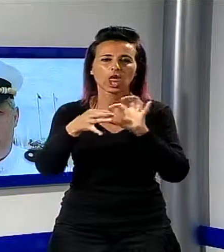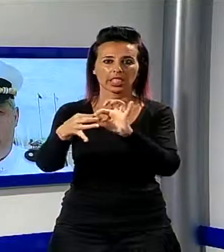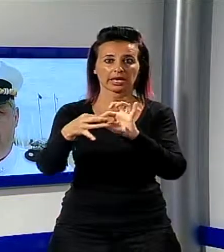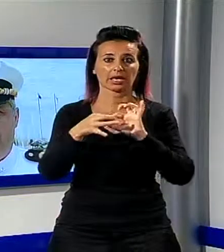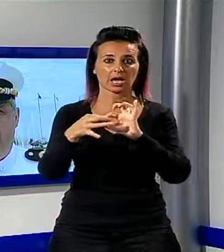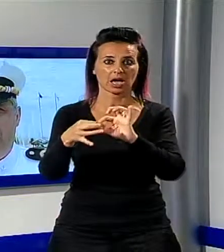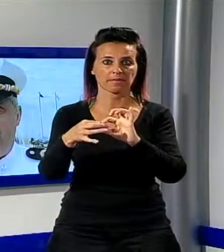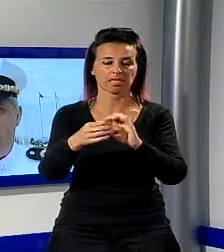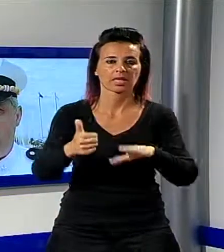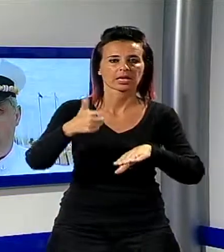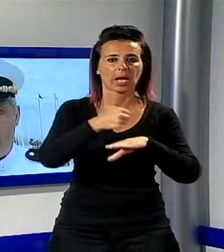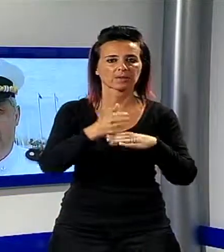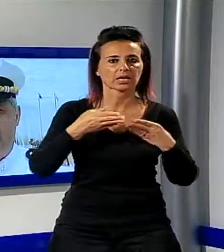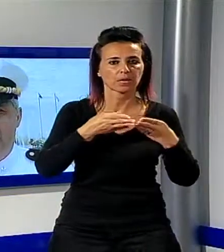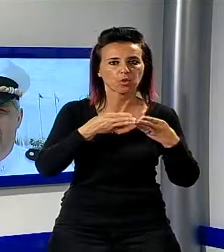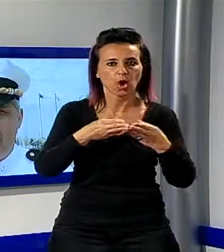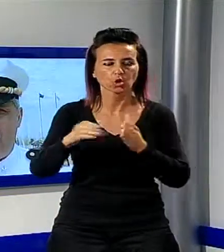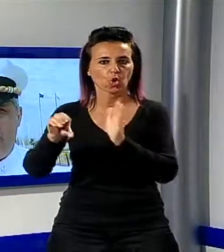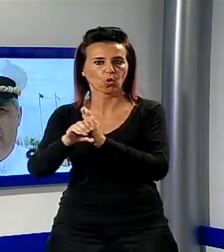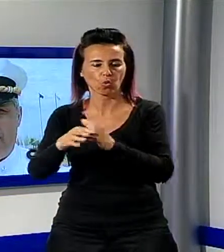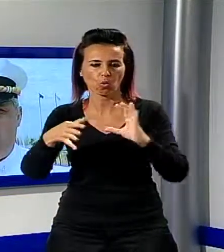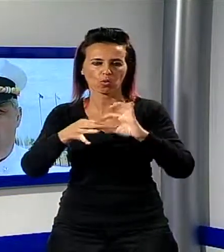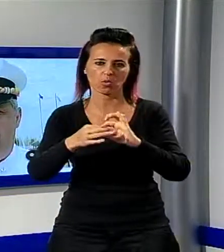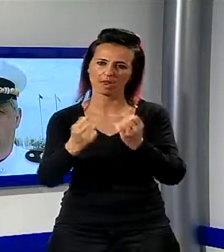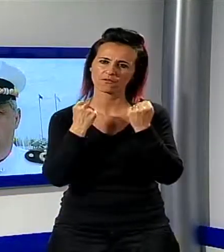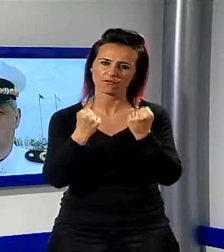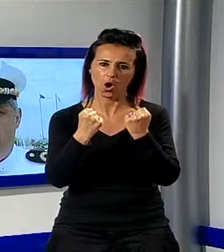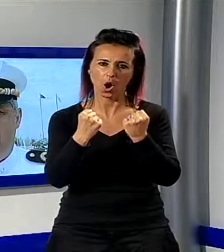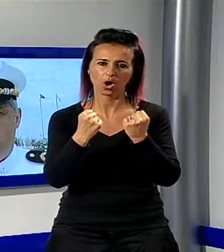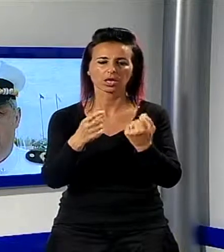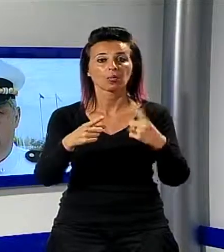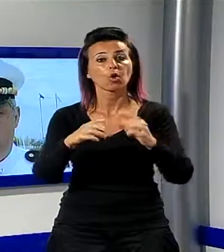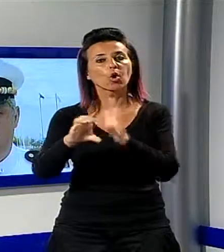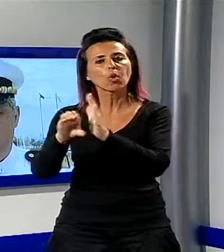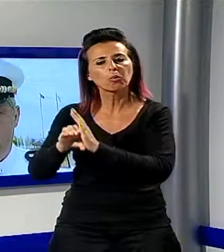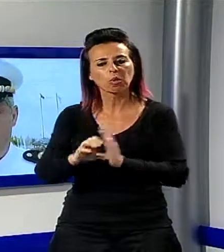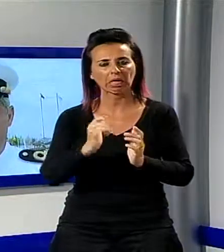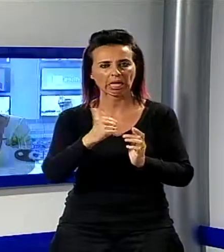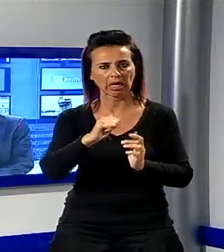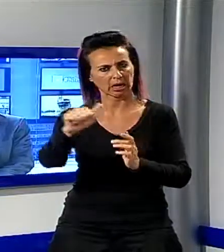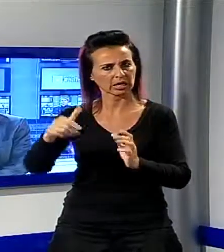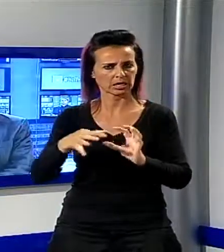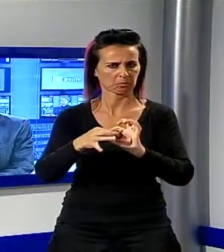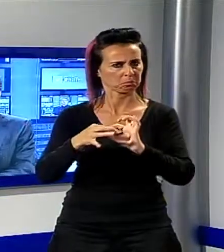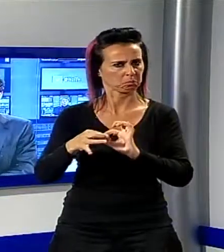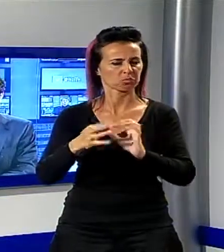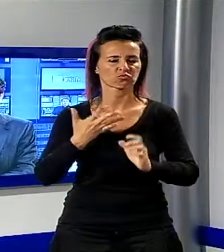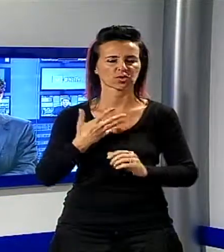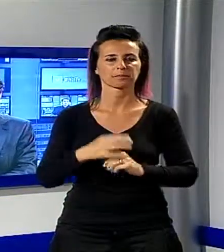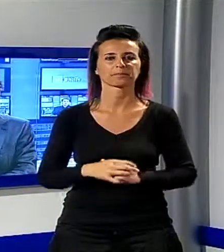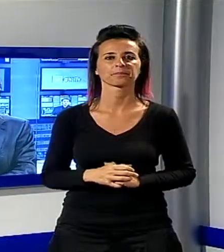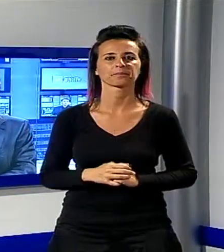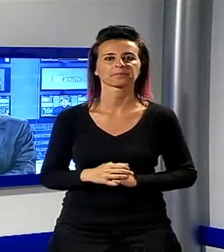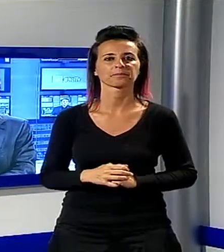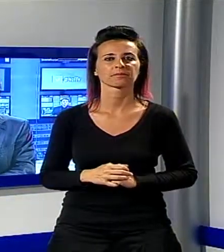Capitaneria di Porto e il Comune di Pietrasanta e anche con gli altri comuni del litorale versigliese. E adesso